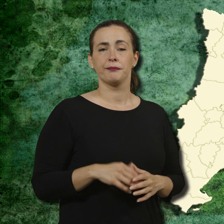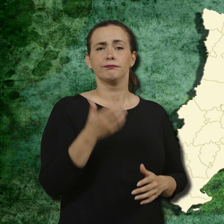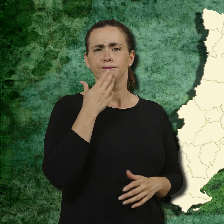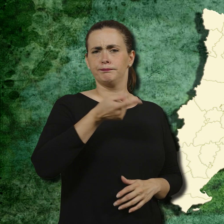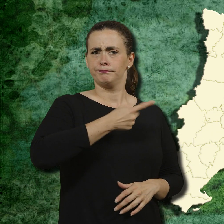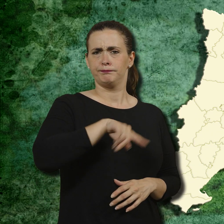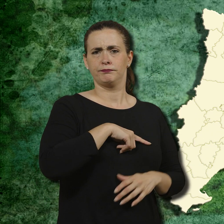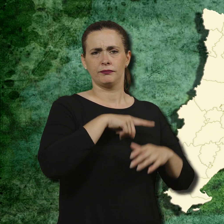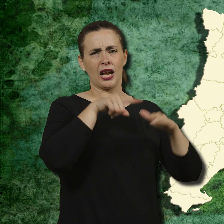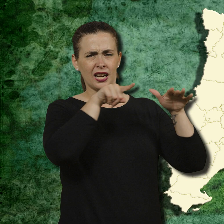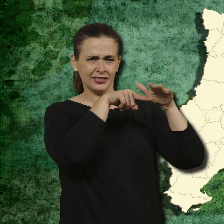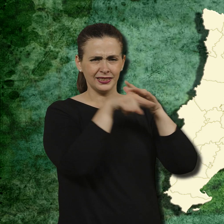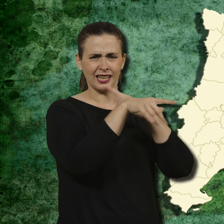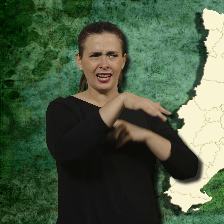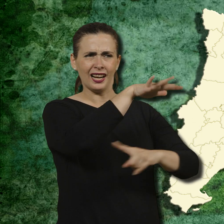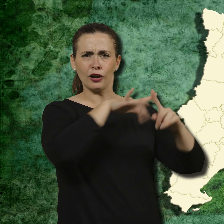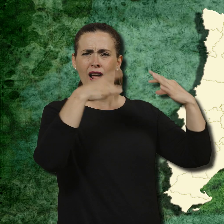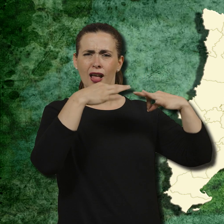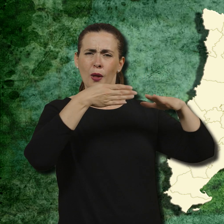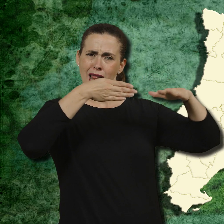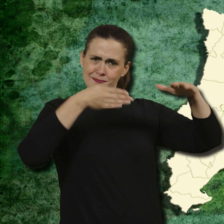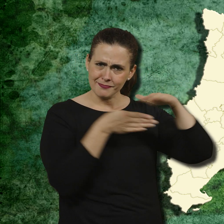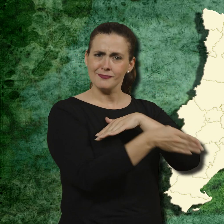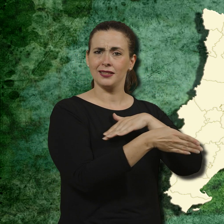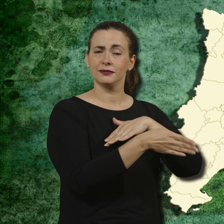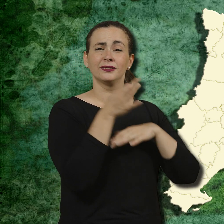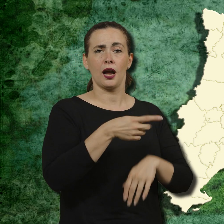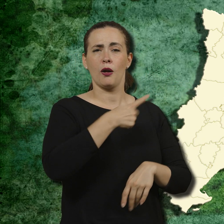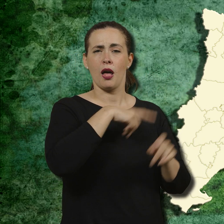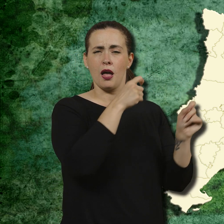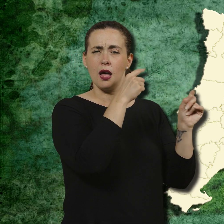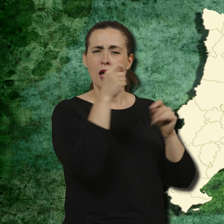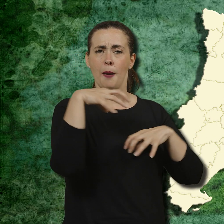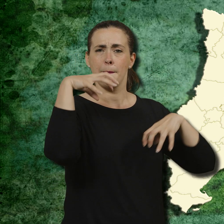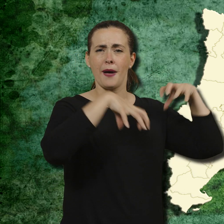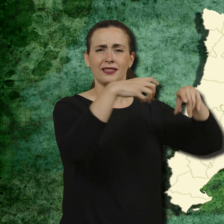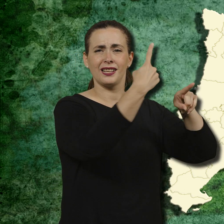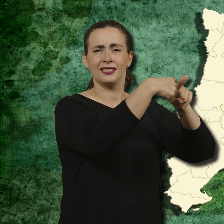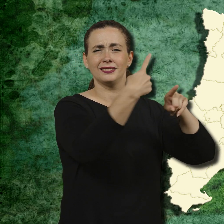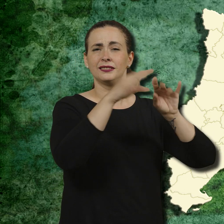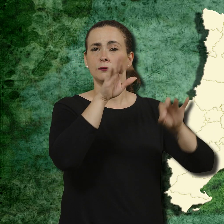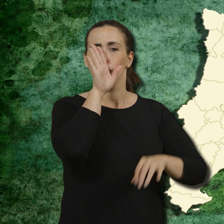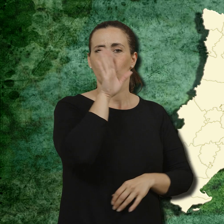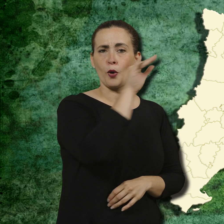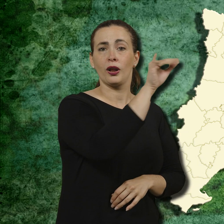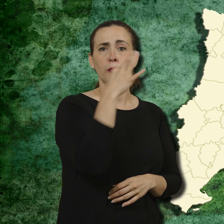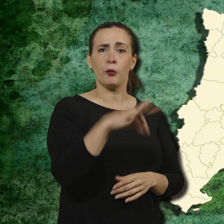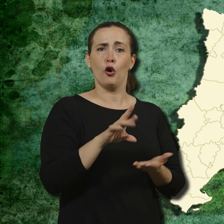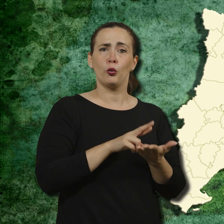Si ens endinsem al seu entorn natural hi descobrim un nodrit conjunt de masies de muntanya i rutes per fer senderisme i BTT.